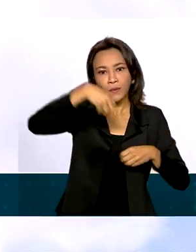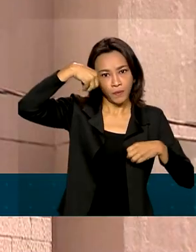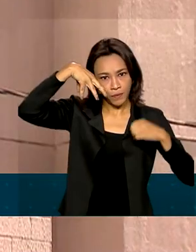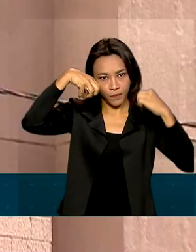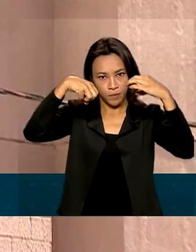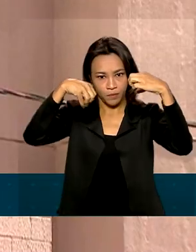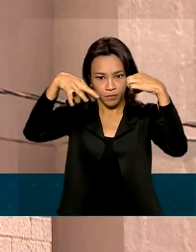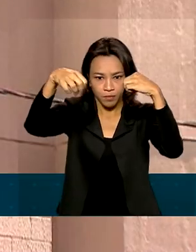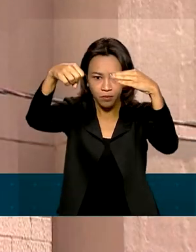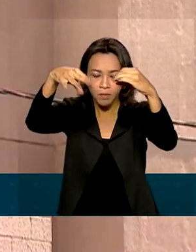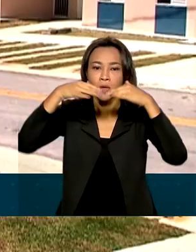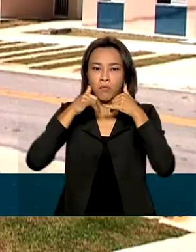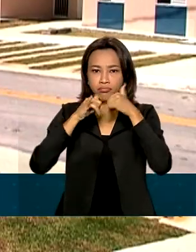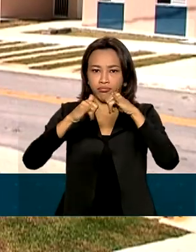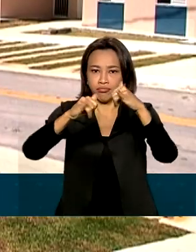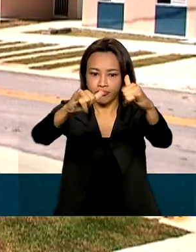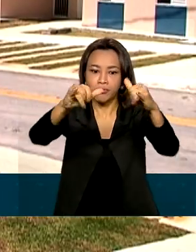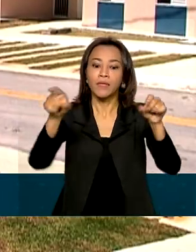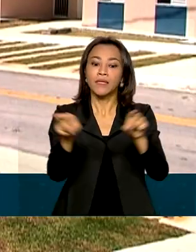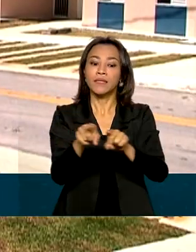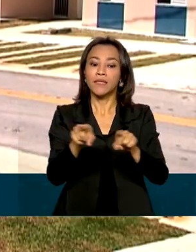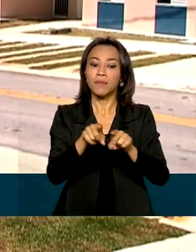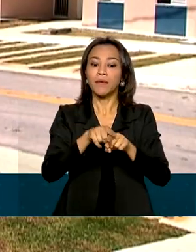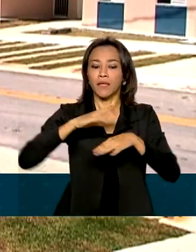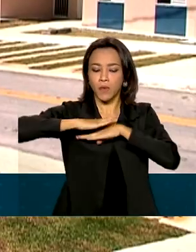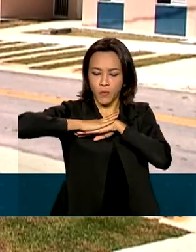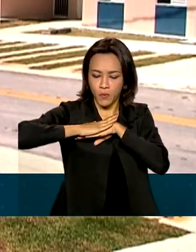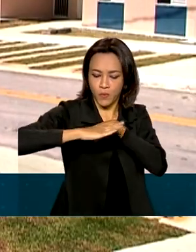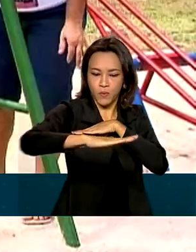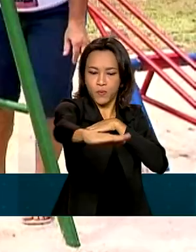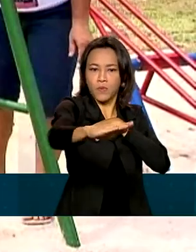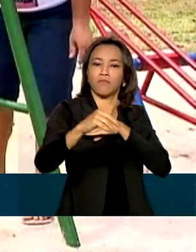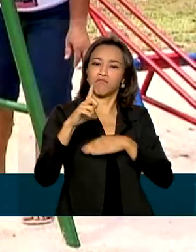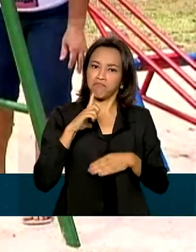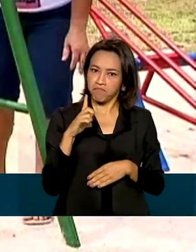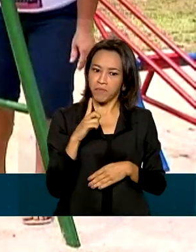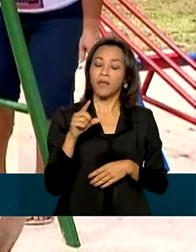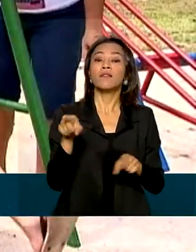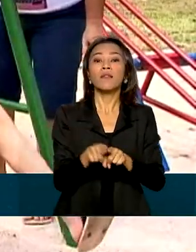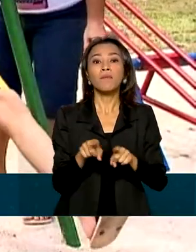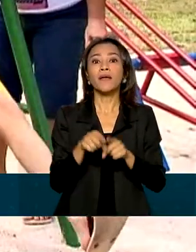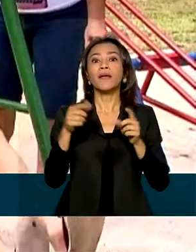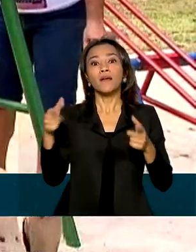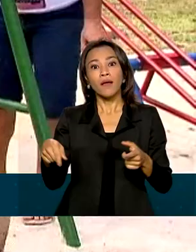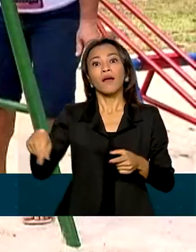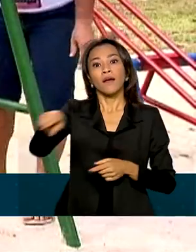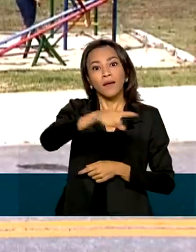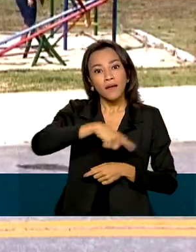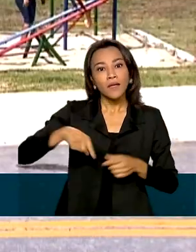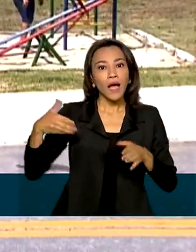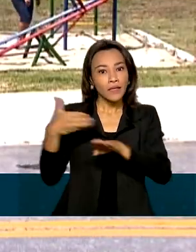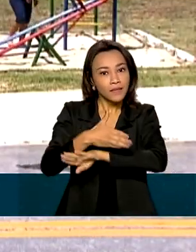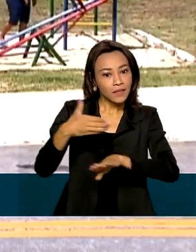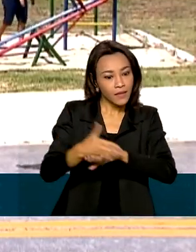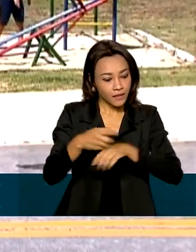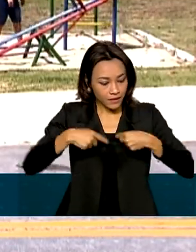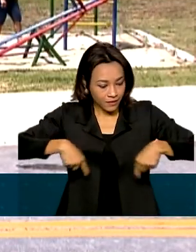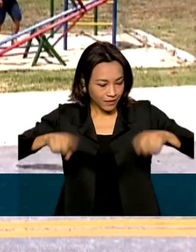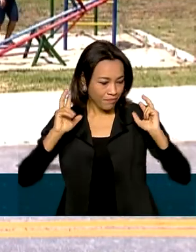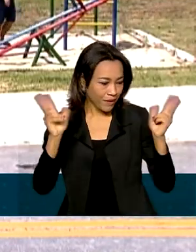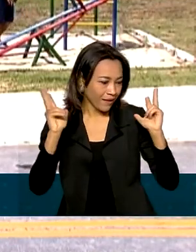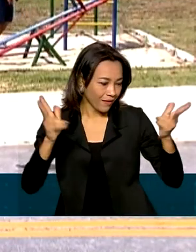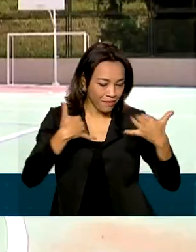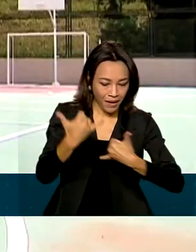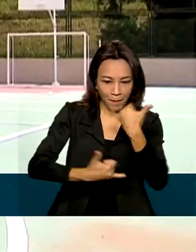pública, energia elétrica e sistema de pavimentação e drenagem. Além disso, os moradores têm acesso a áreas de lazer,